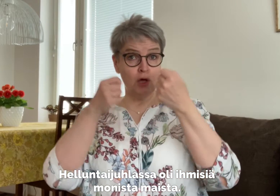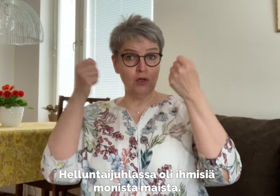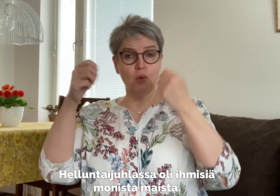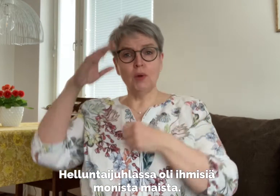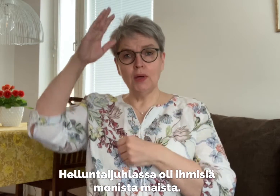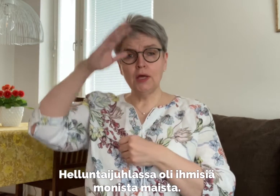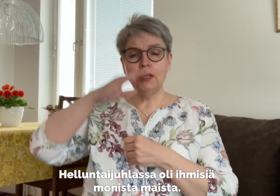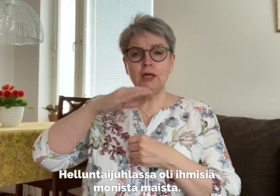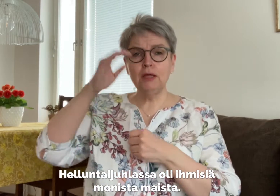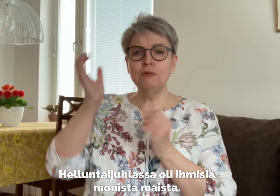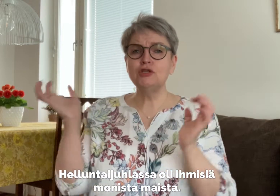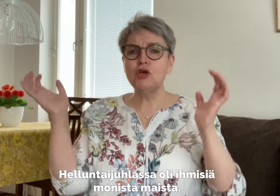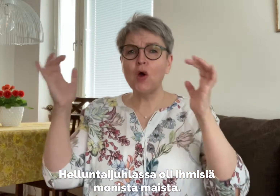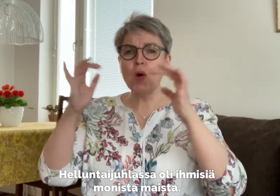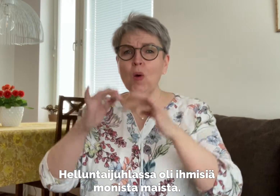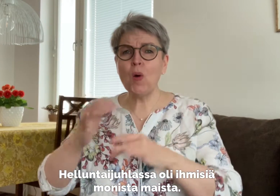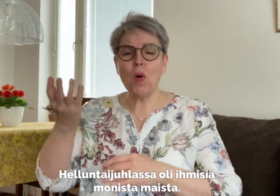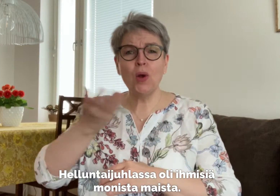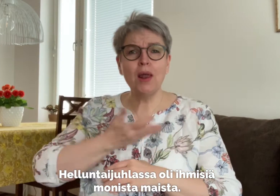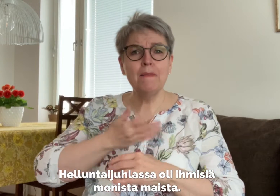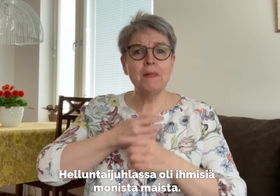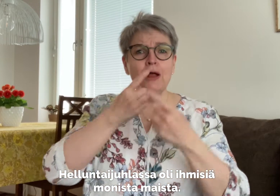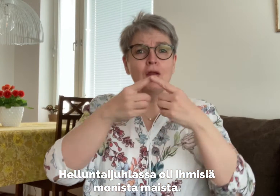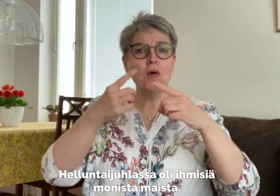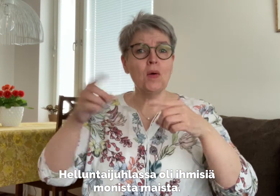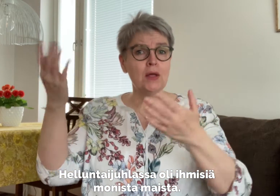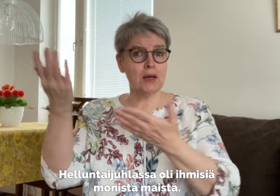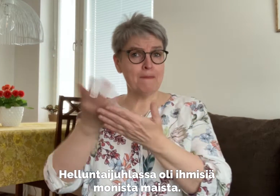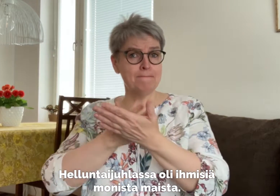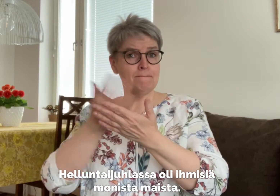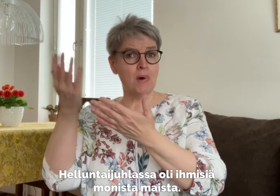Helluntai juhlassa oli ihmisiä monista maista.